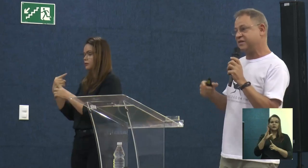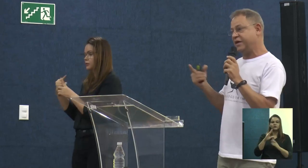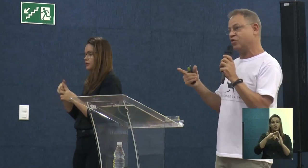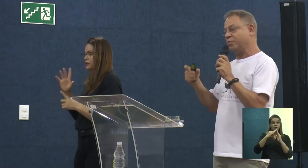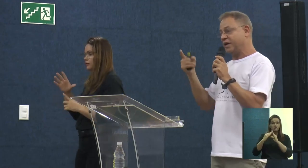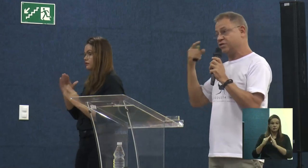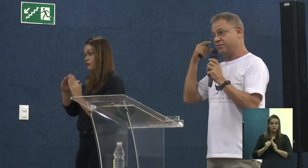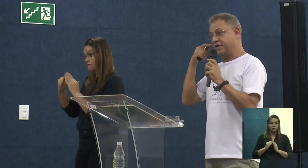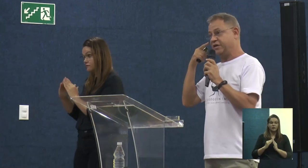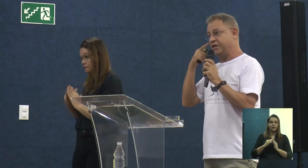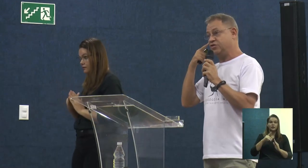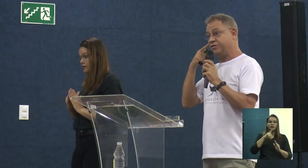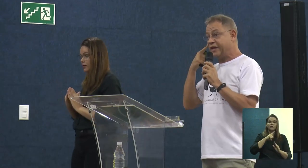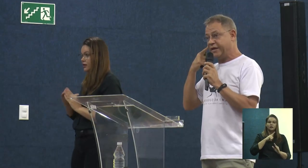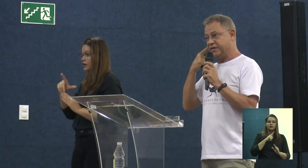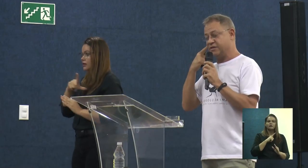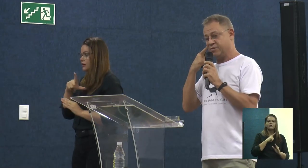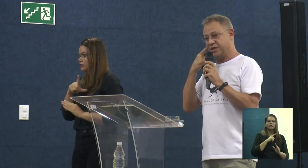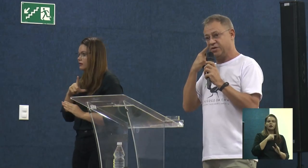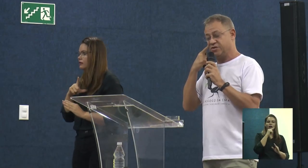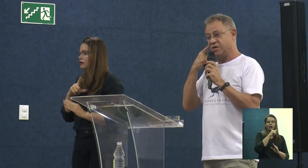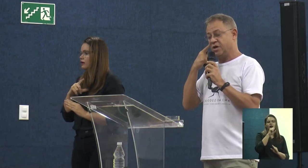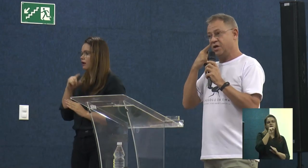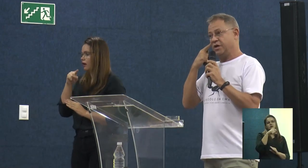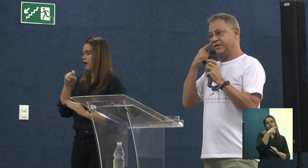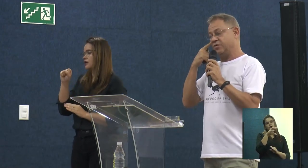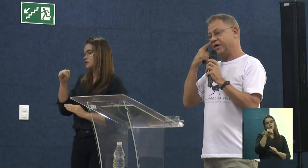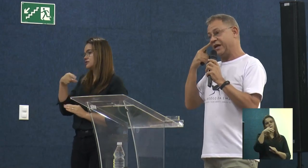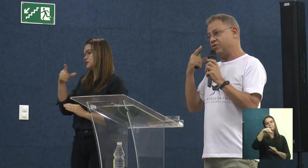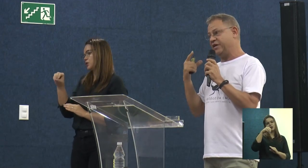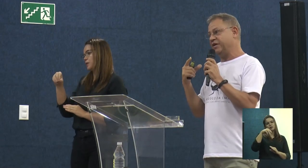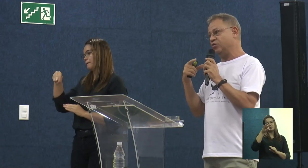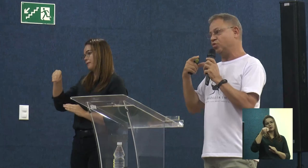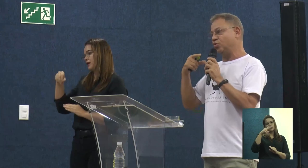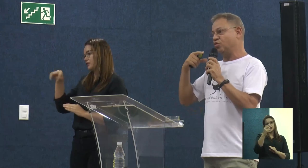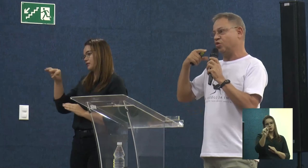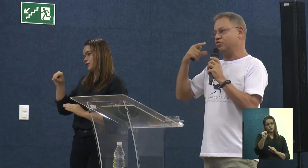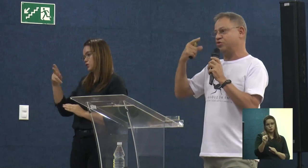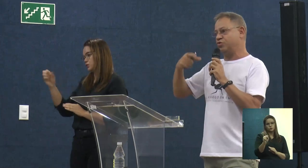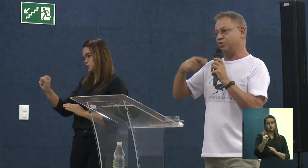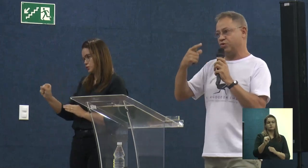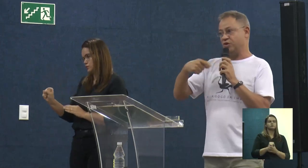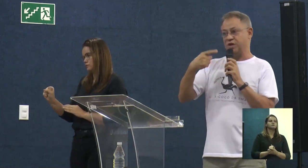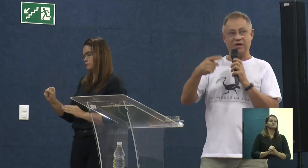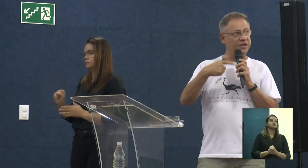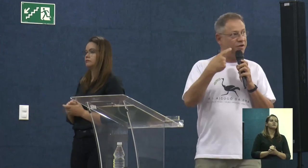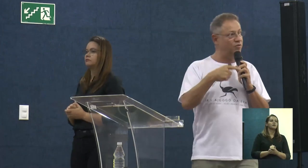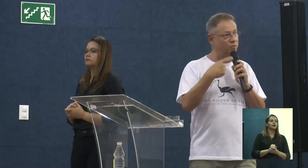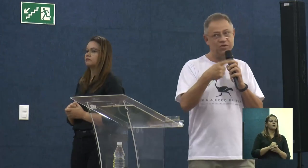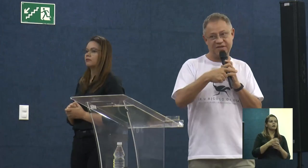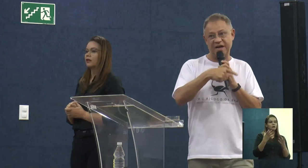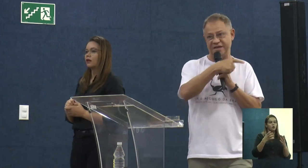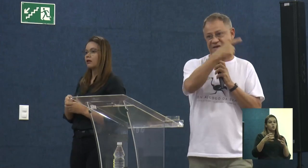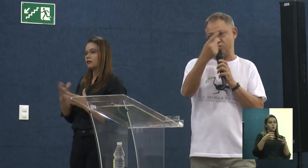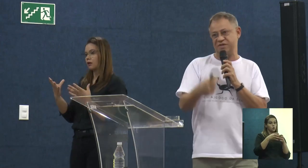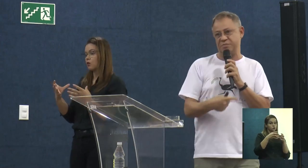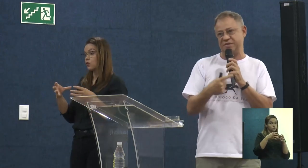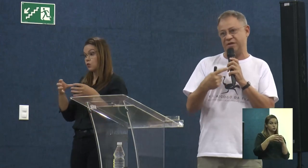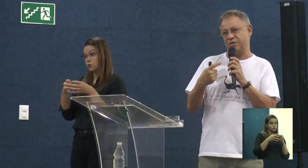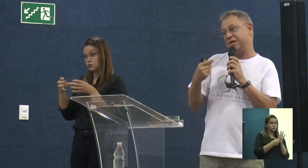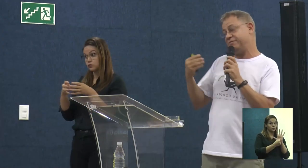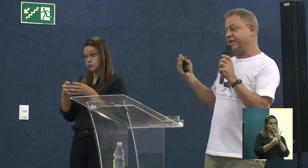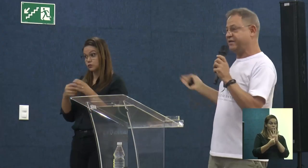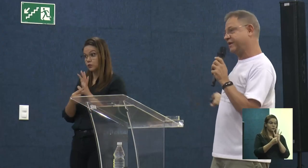favelas, que é o Complexo Vergueirinho de Vineia, em São Mateus. Então, é claro que o conjunto que eu vou mostrar e essa